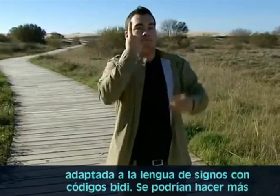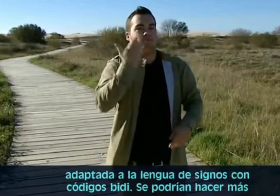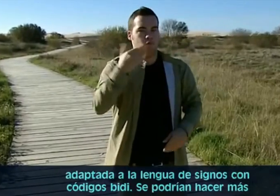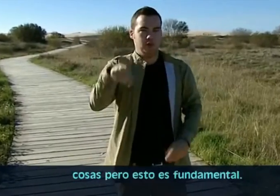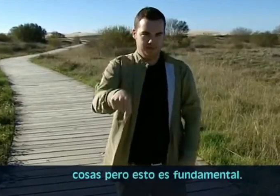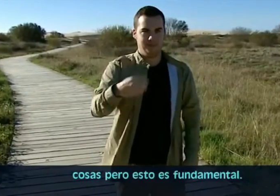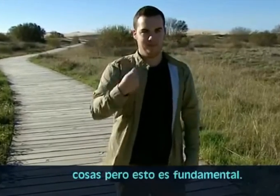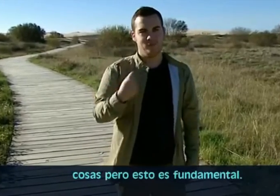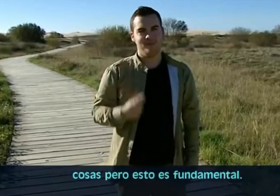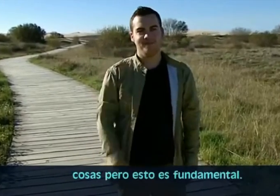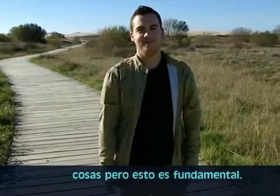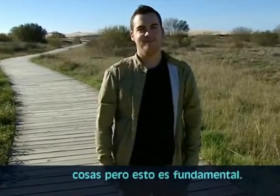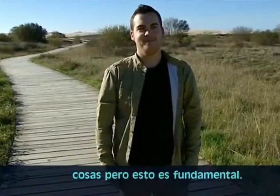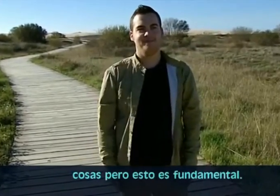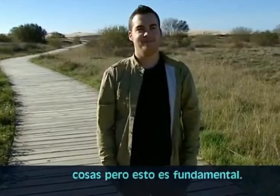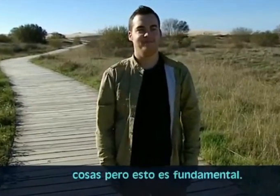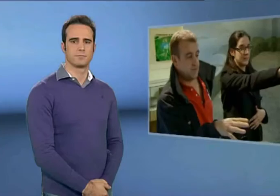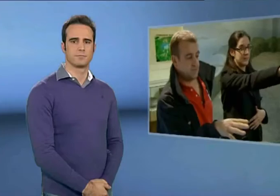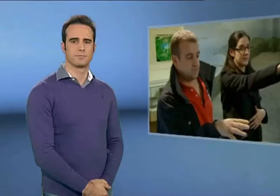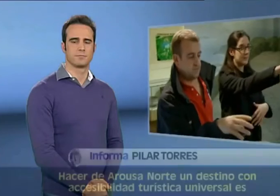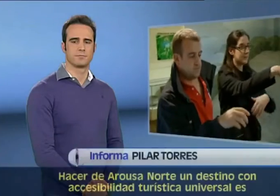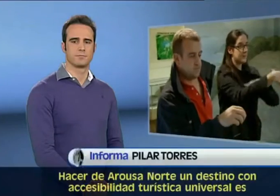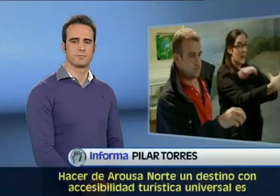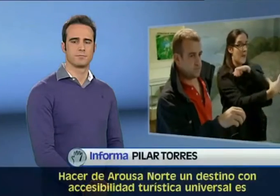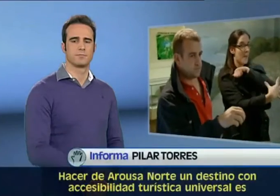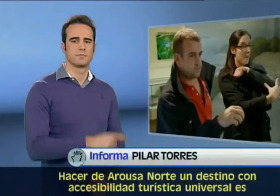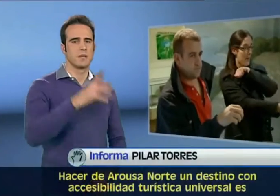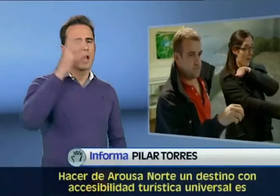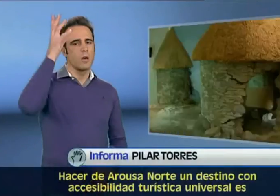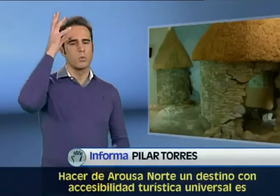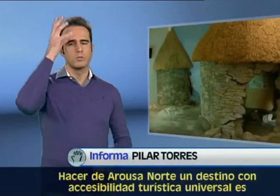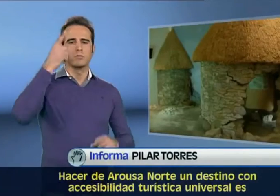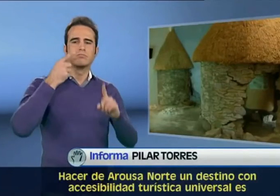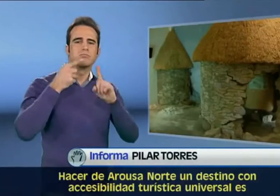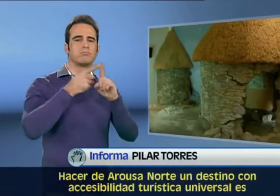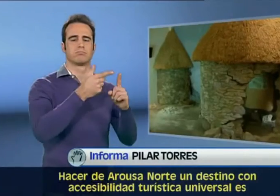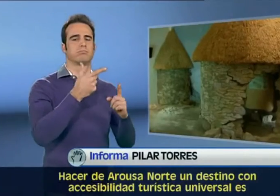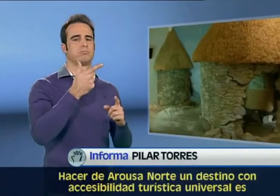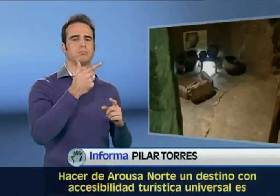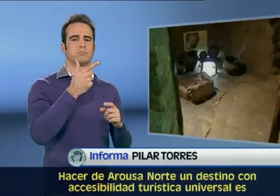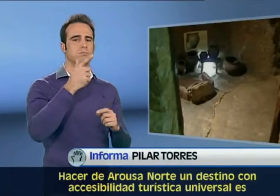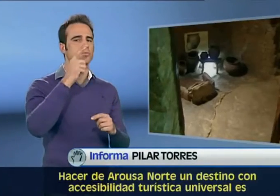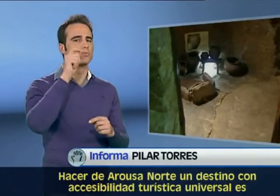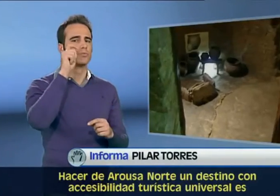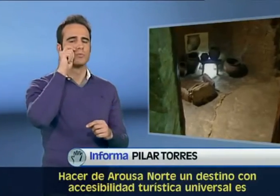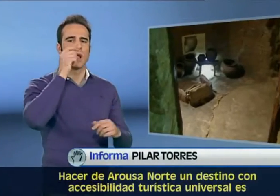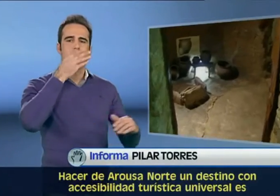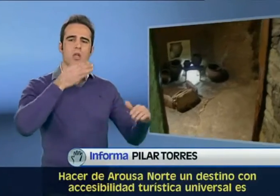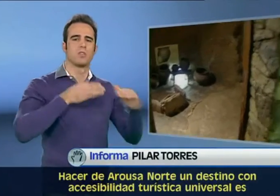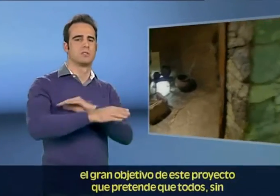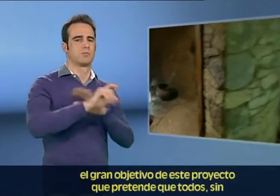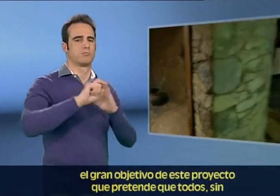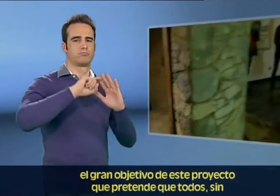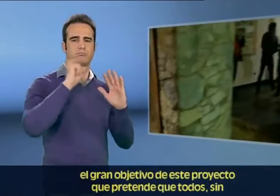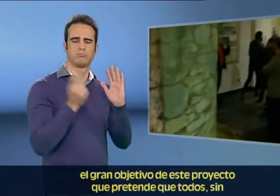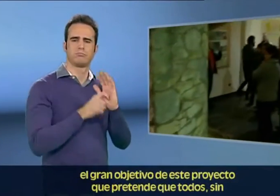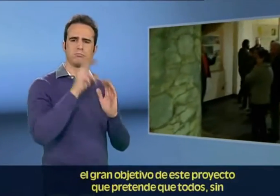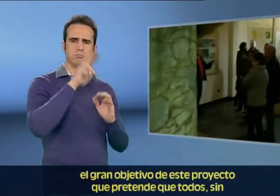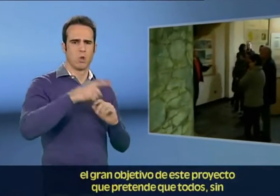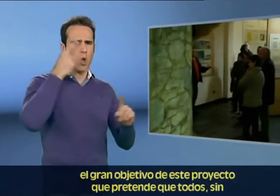más cosas, pero esto es fundamental. Hacer de Arousa Norte un destino con accesibilidad turística universal es el gran objetivo